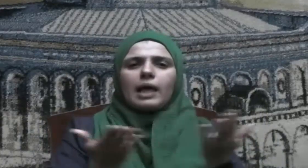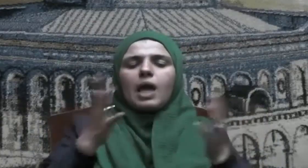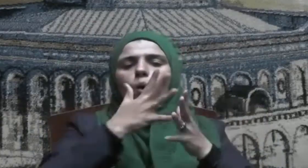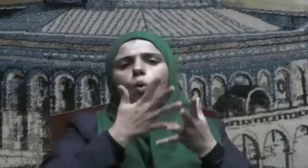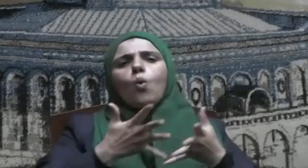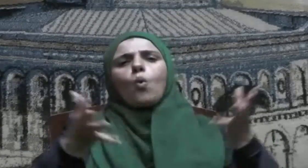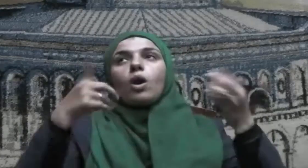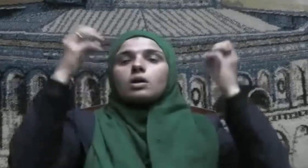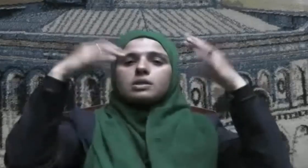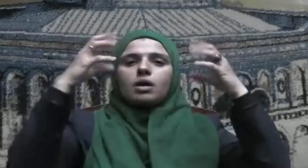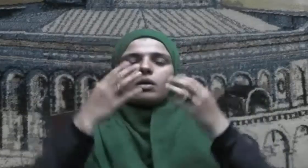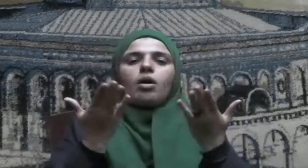الأرزاق